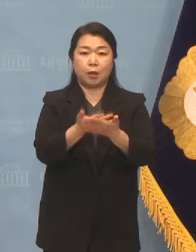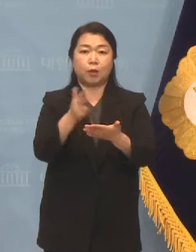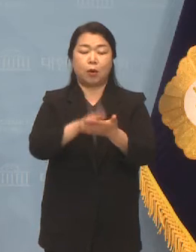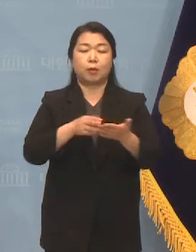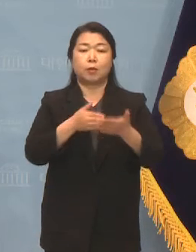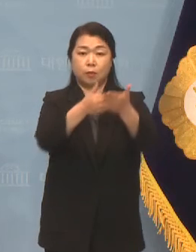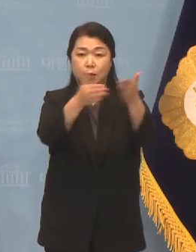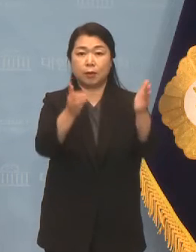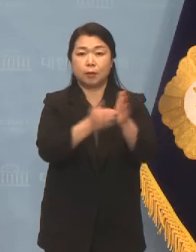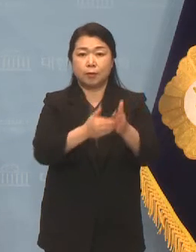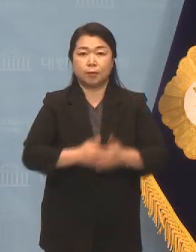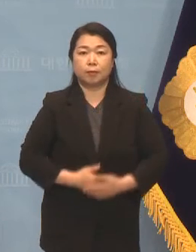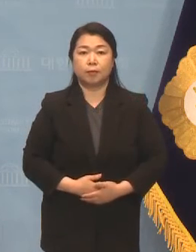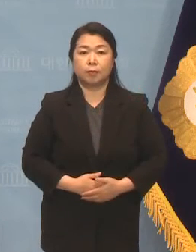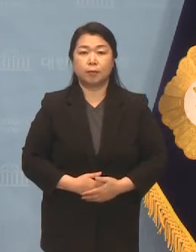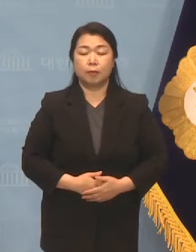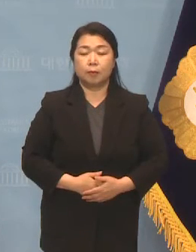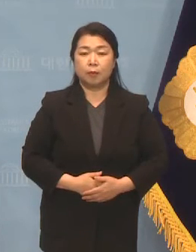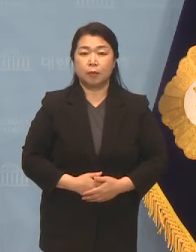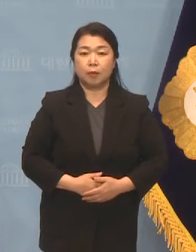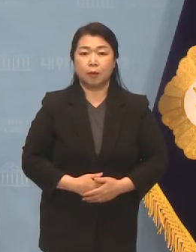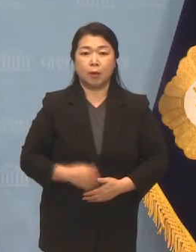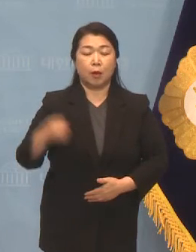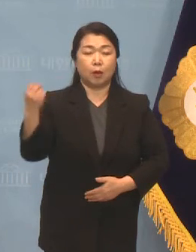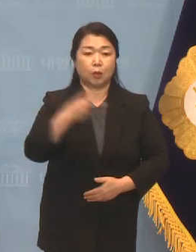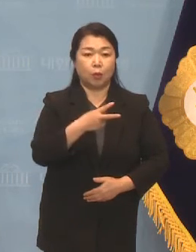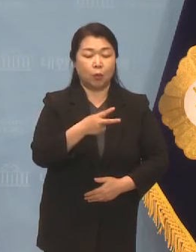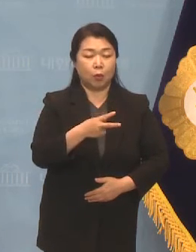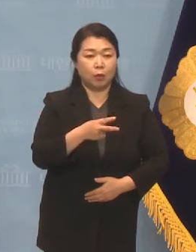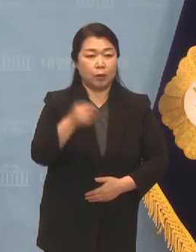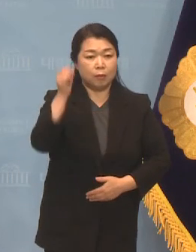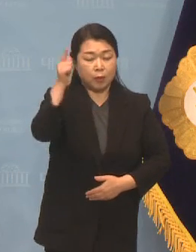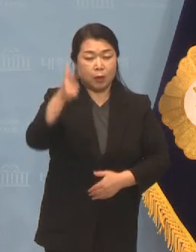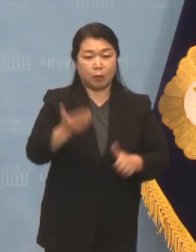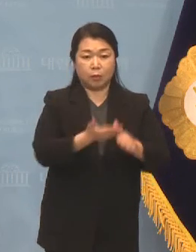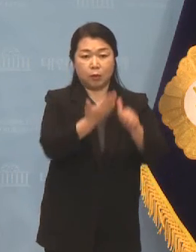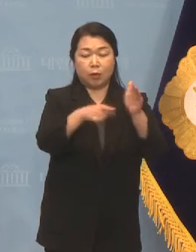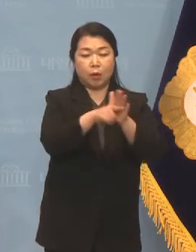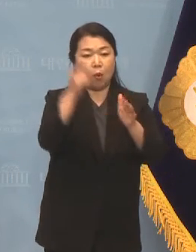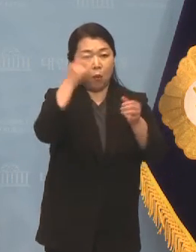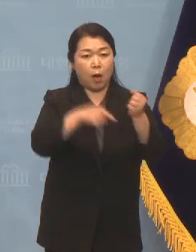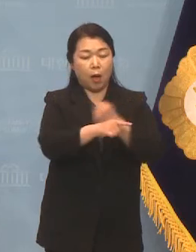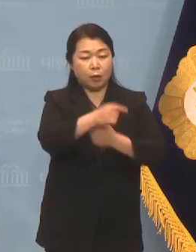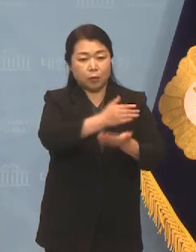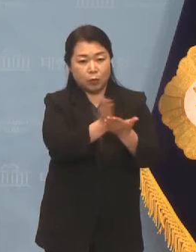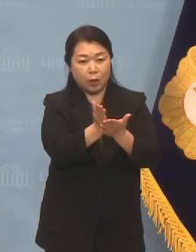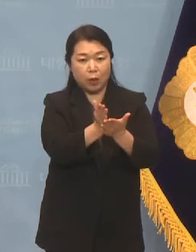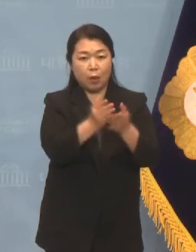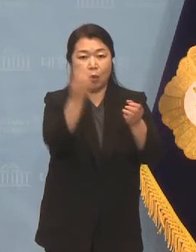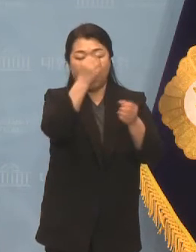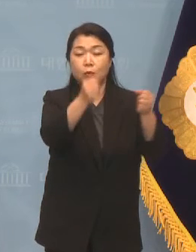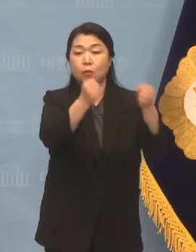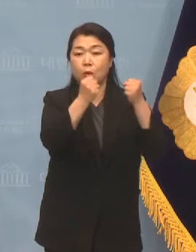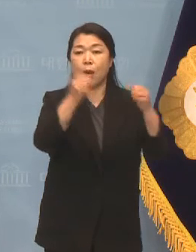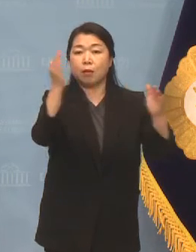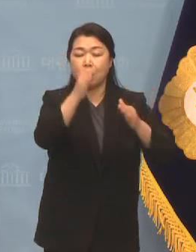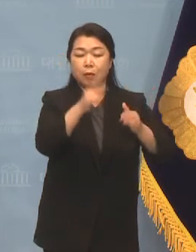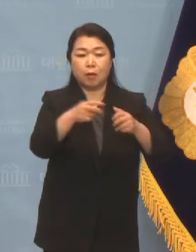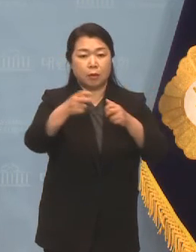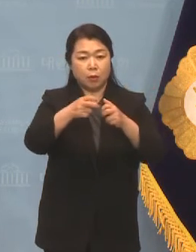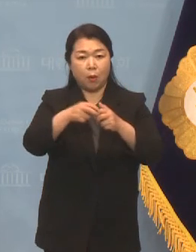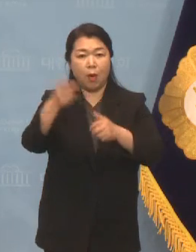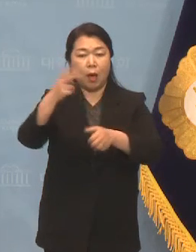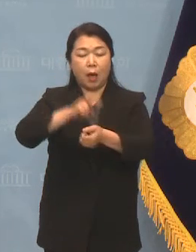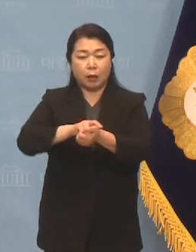접수되었습니다. 그리고 이공계 인재양성을 위해 설립된 과학계열의 고등학교를 졸업한 사람은 의과대학,